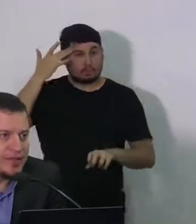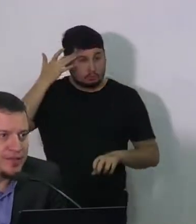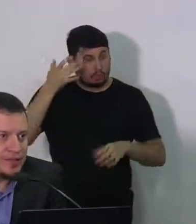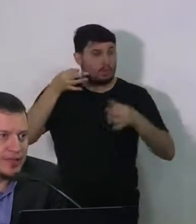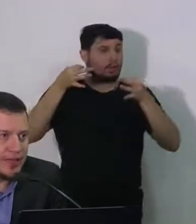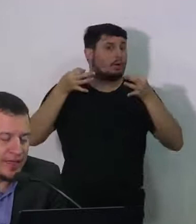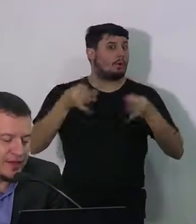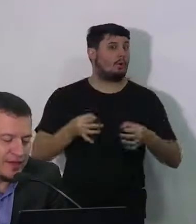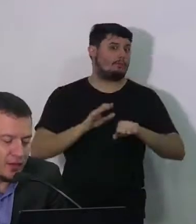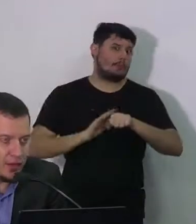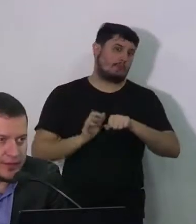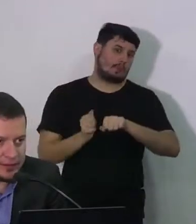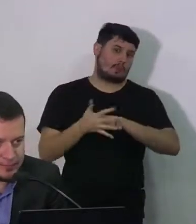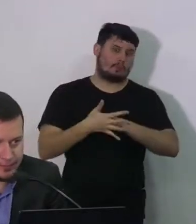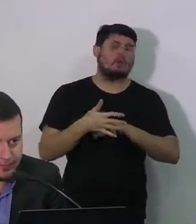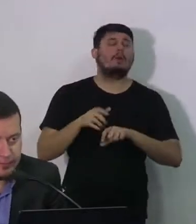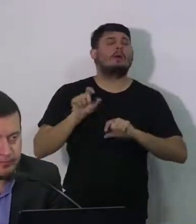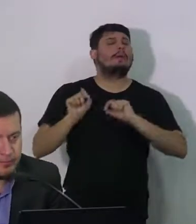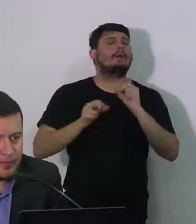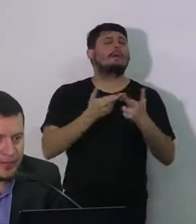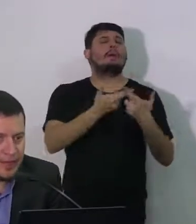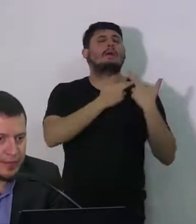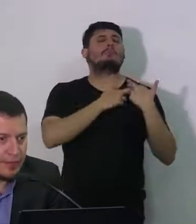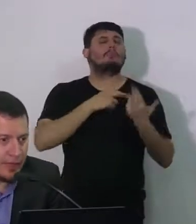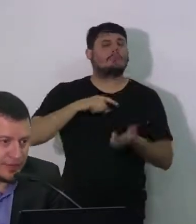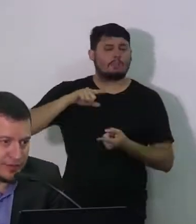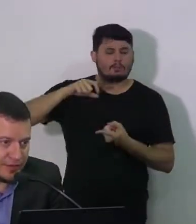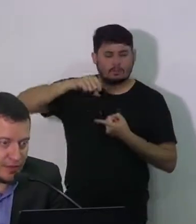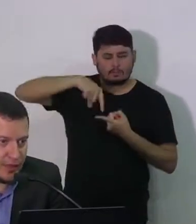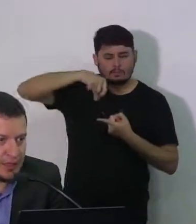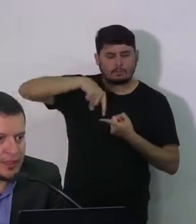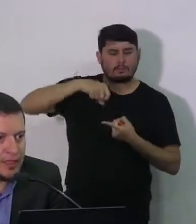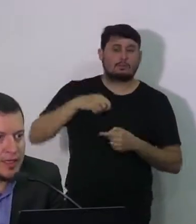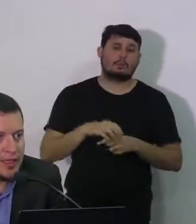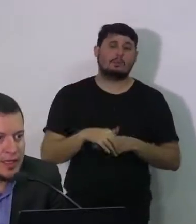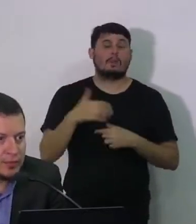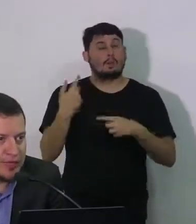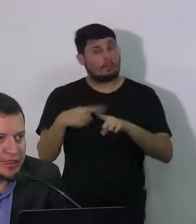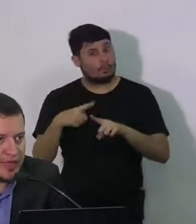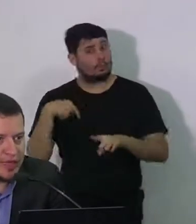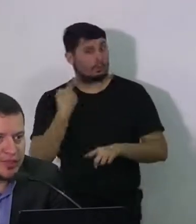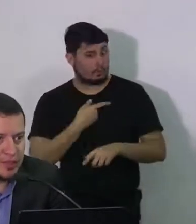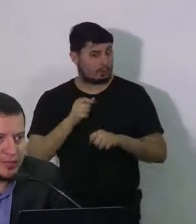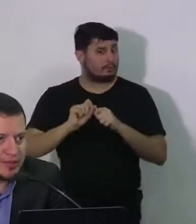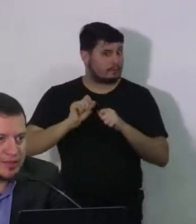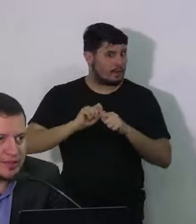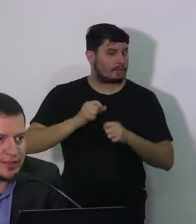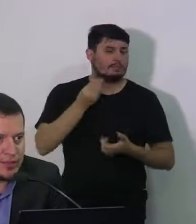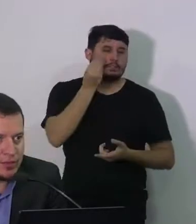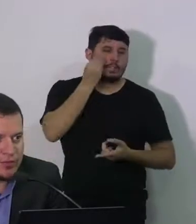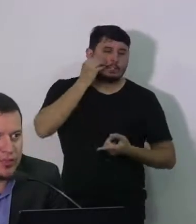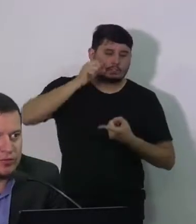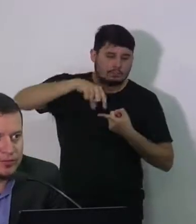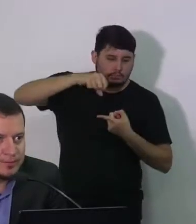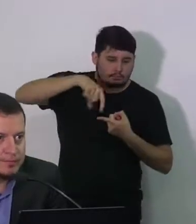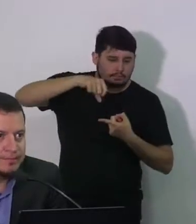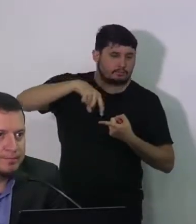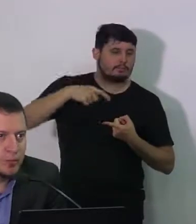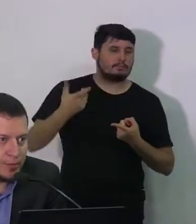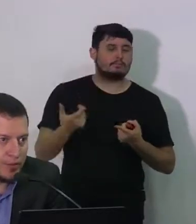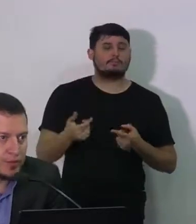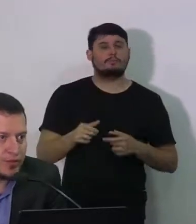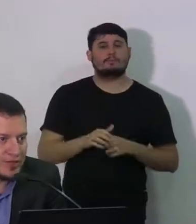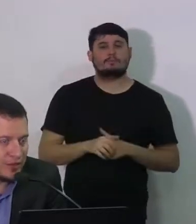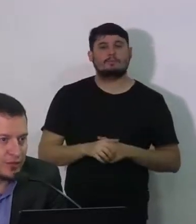normalmente é assim quem faz a coleta a gente faz a coleta e o teste é realizado pela Secretaria Estadual de Saúde